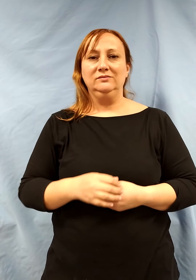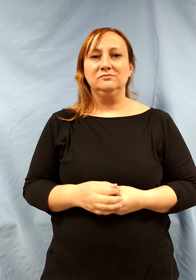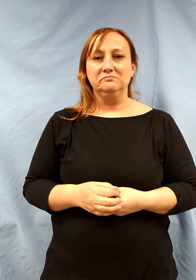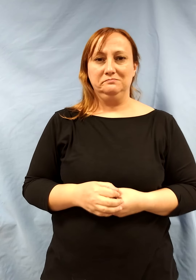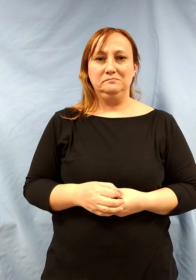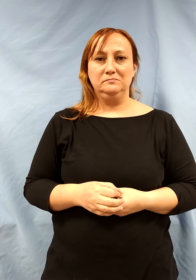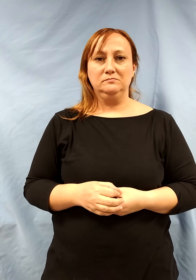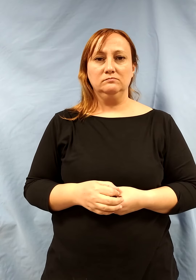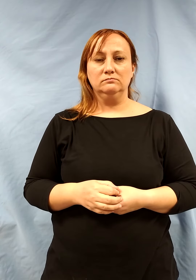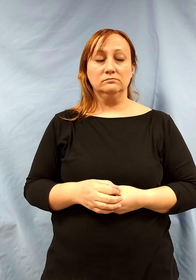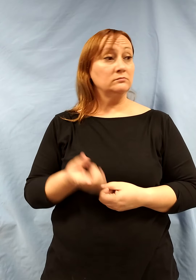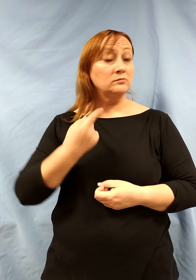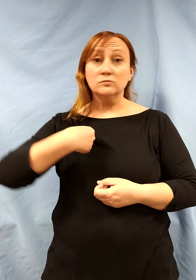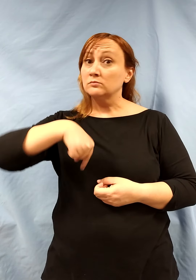No nos retiramos